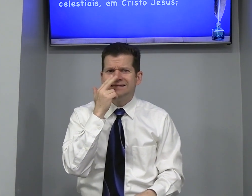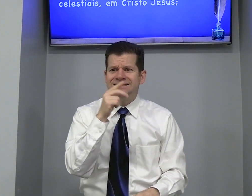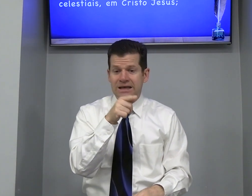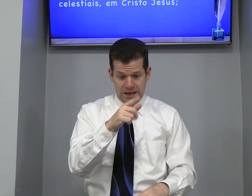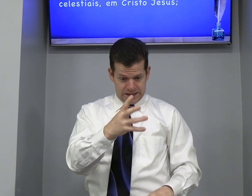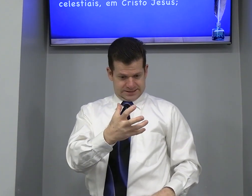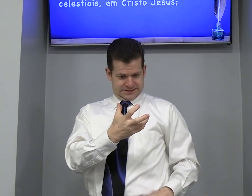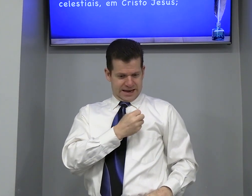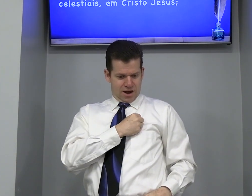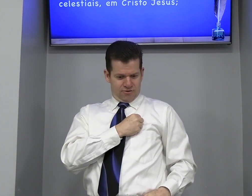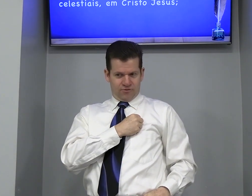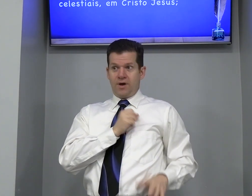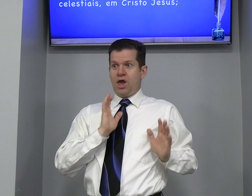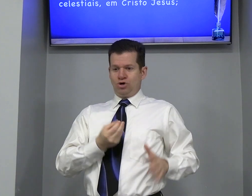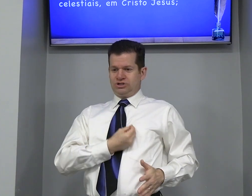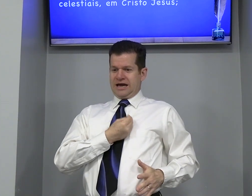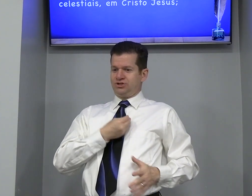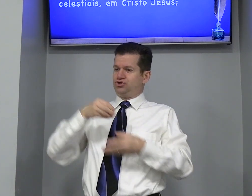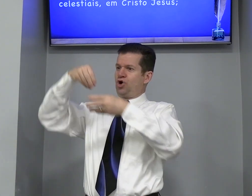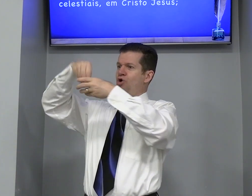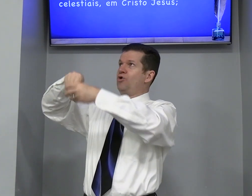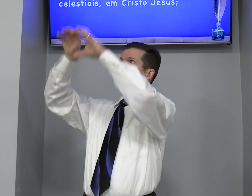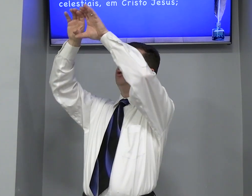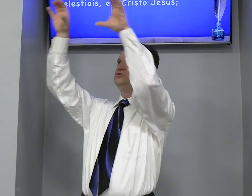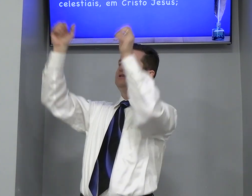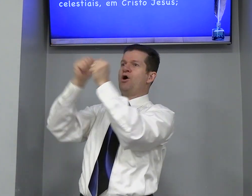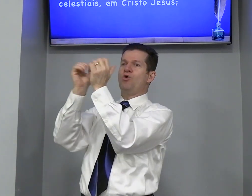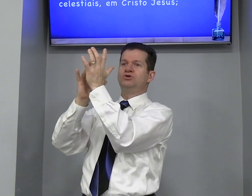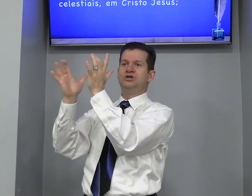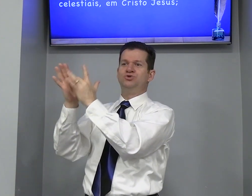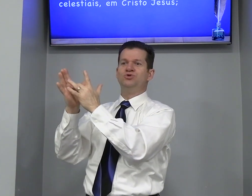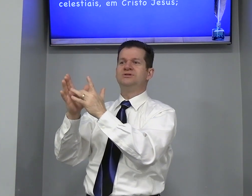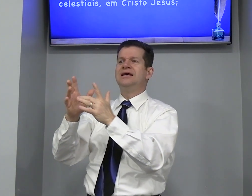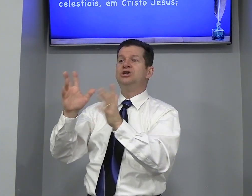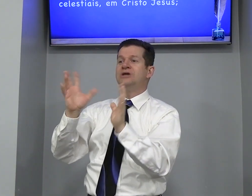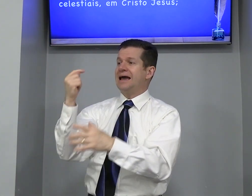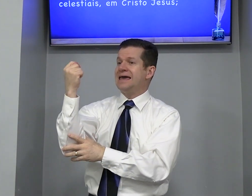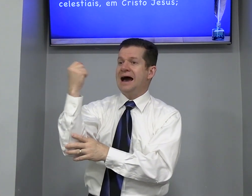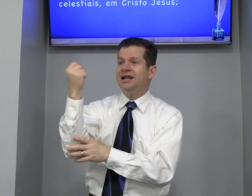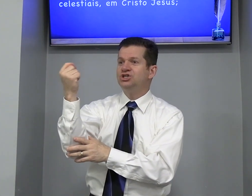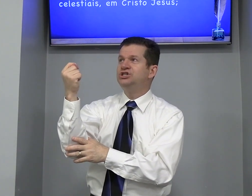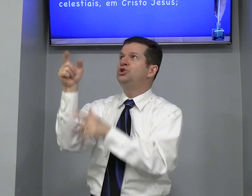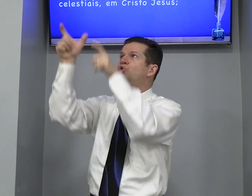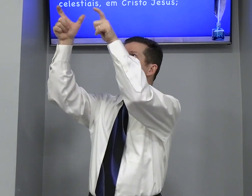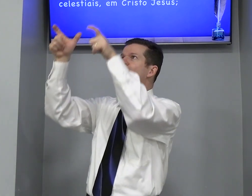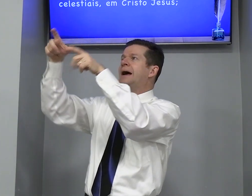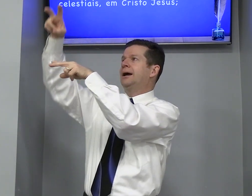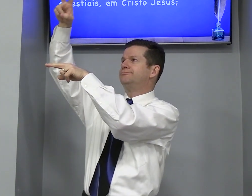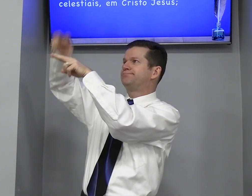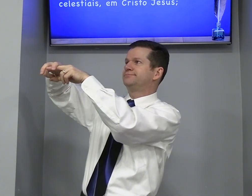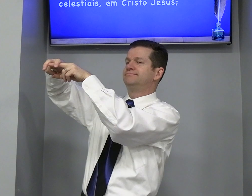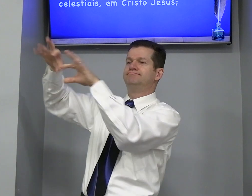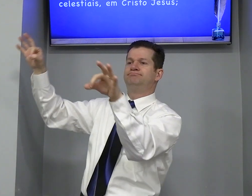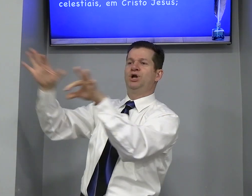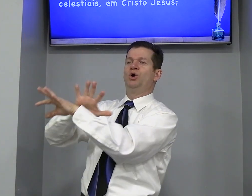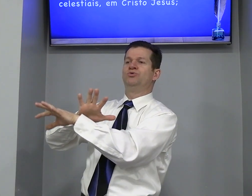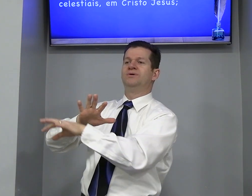Salvo Eu já estou No céu Com Jesus Já garantido Lugar Pronto